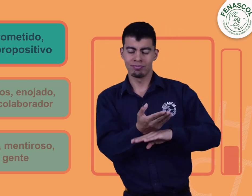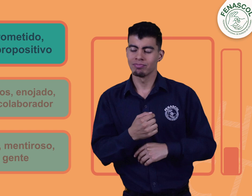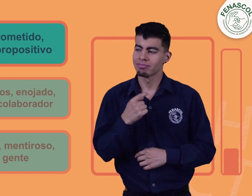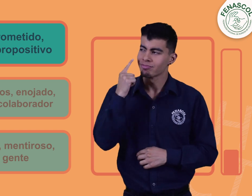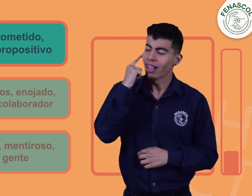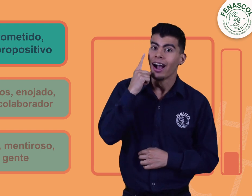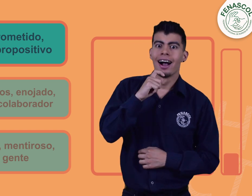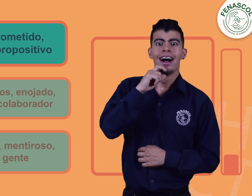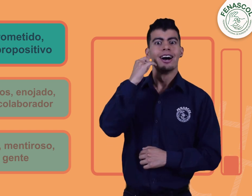Propositivo.